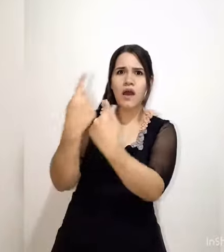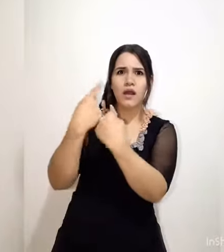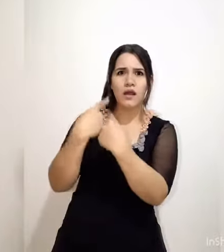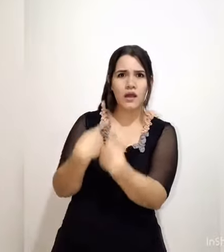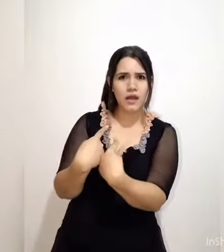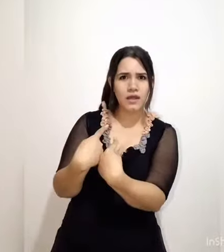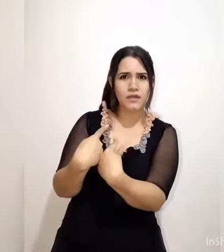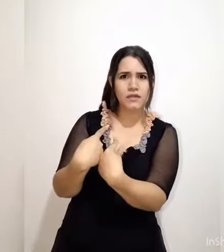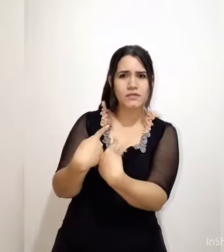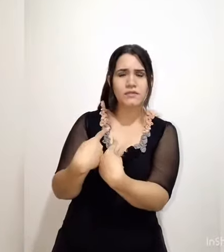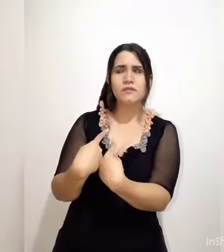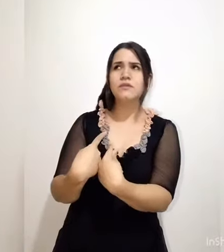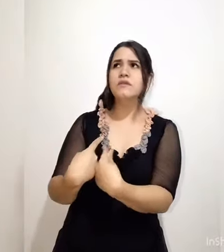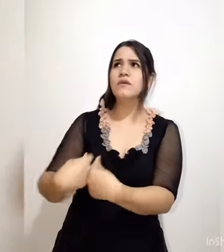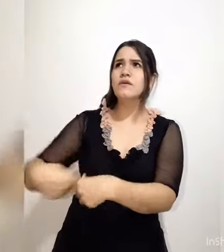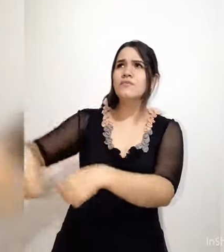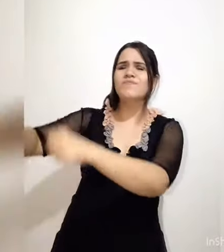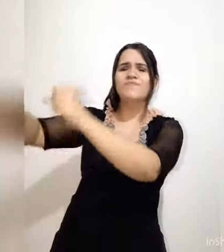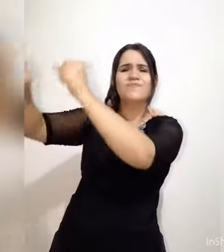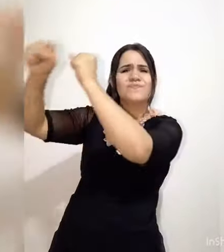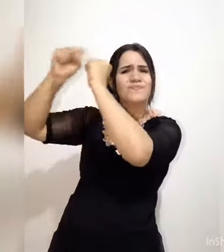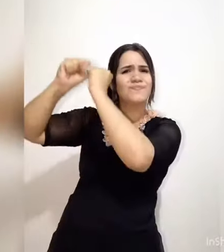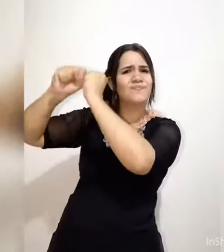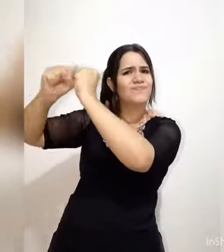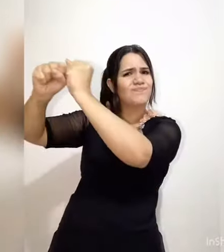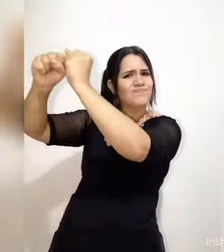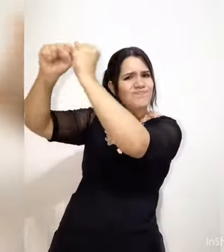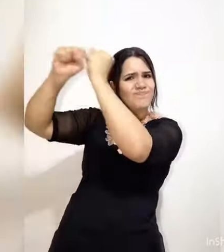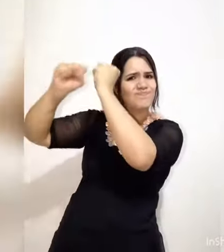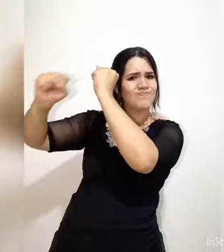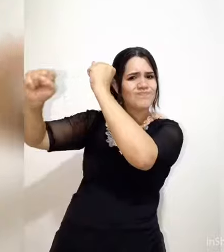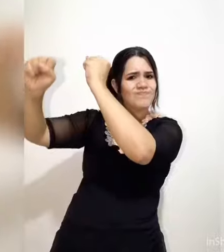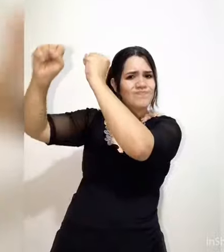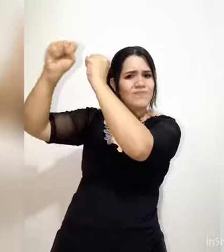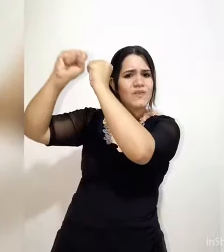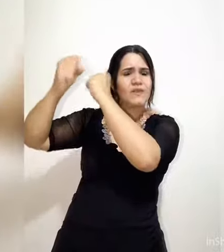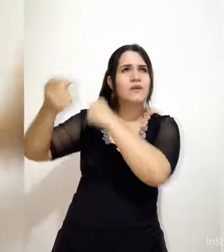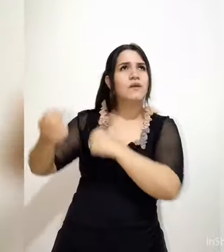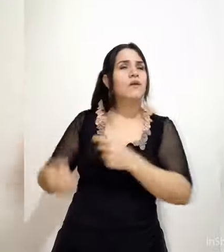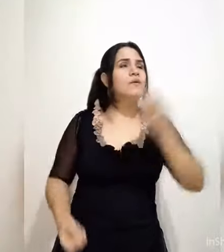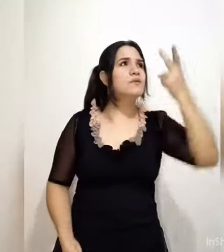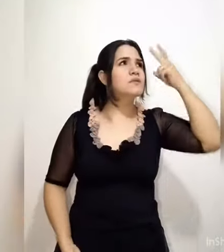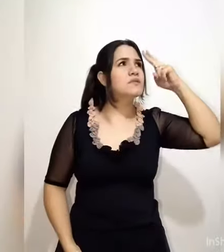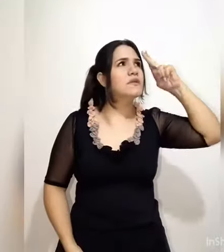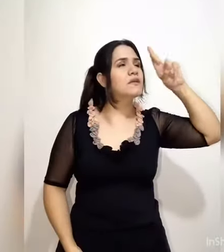exército do mal O Senhor